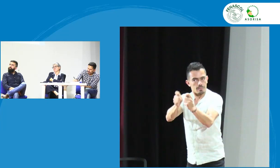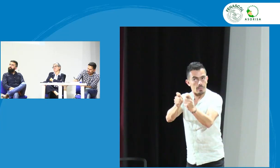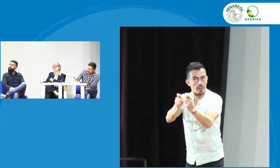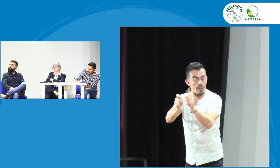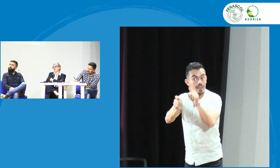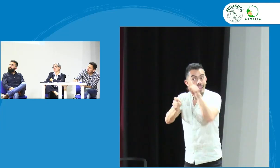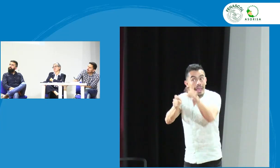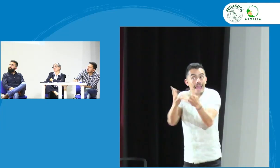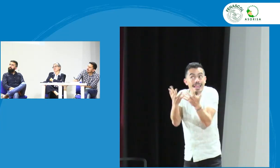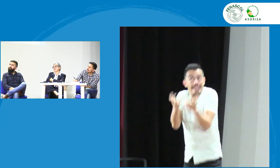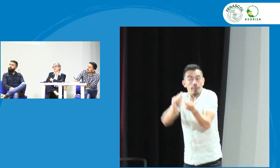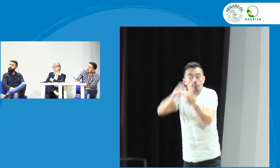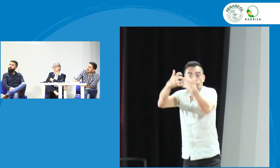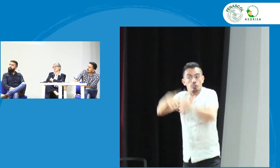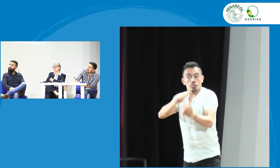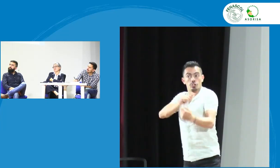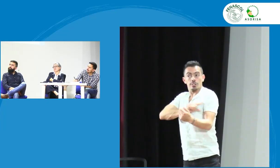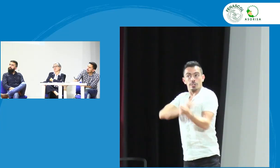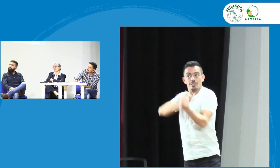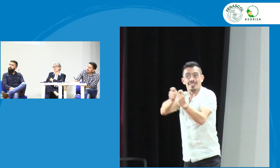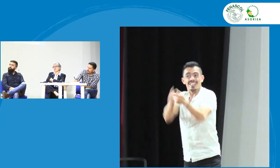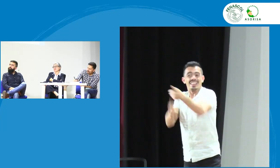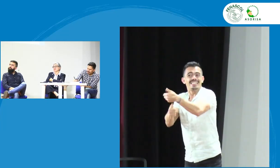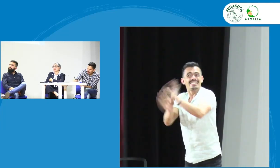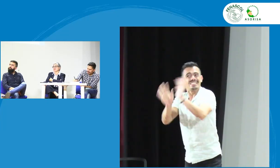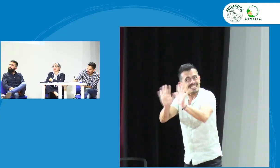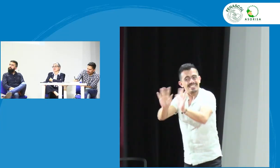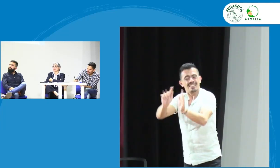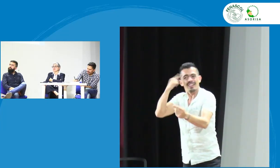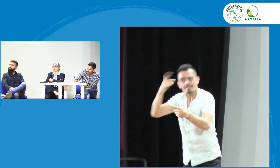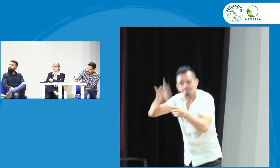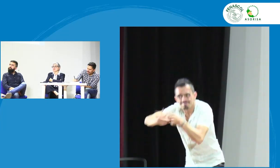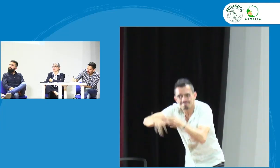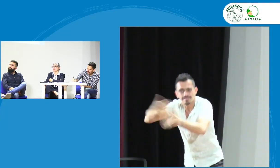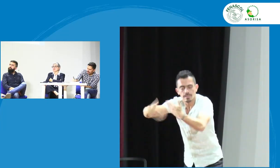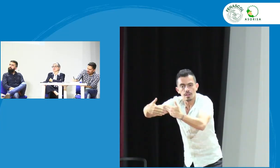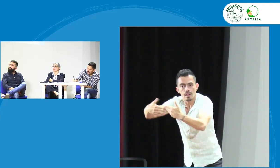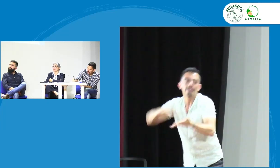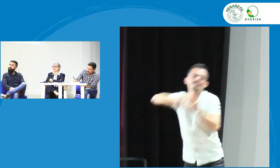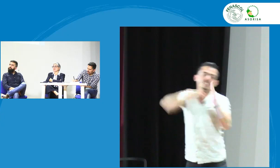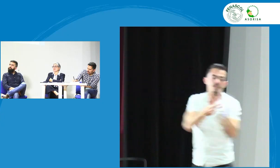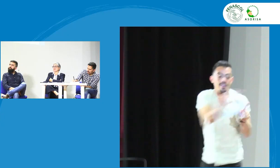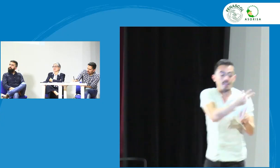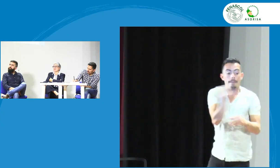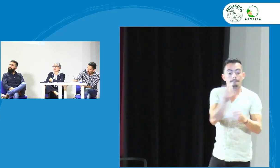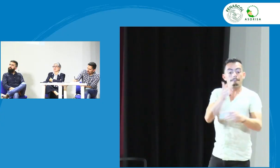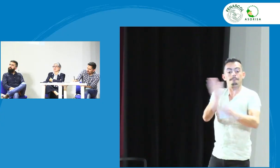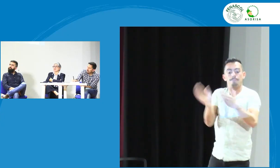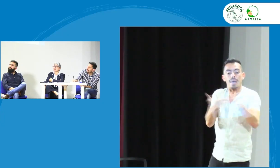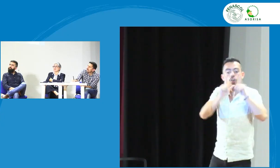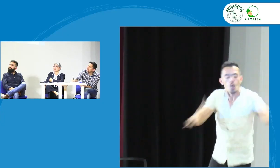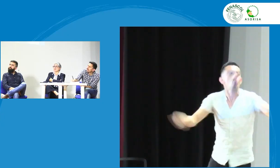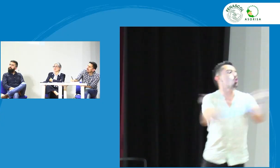mantenido por el tiempo esto se puede cambiar que el insor pueda tener otras funciones distintas